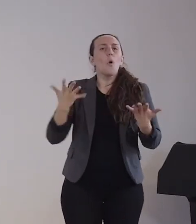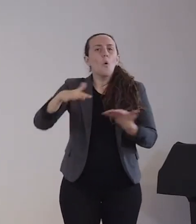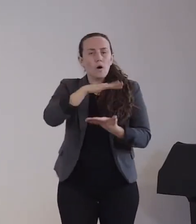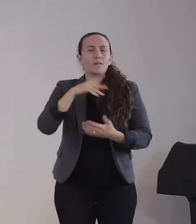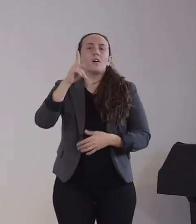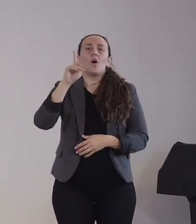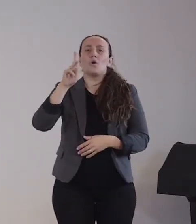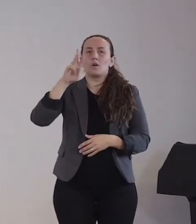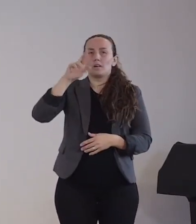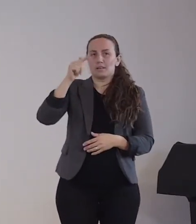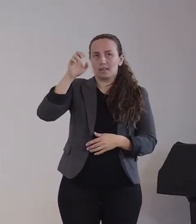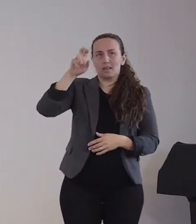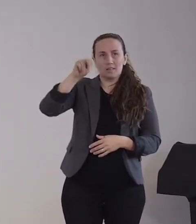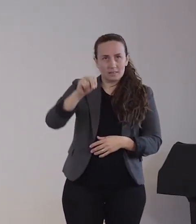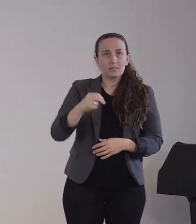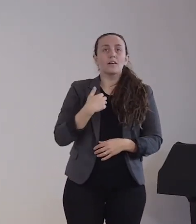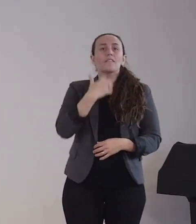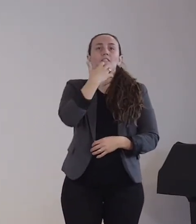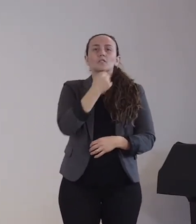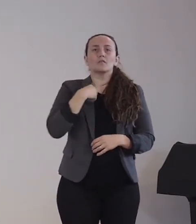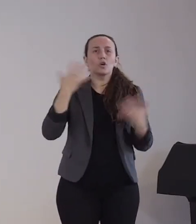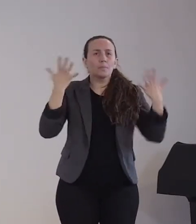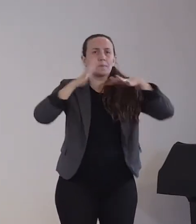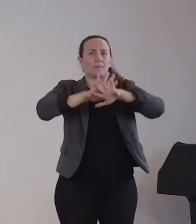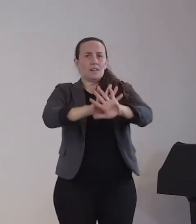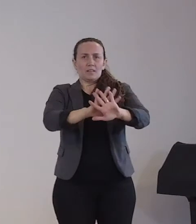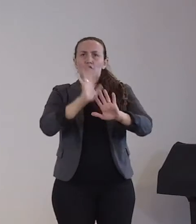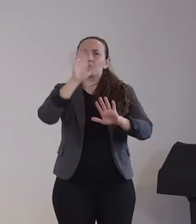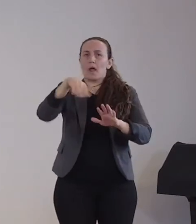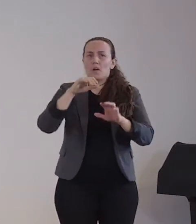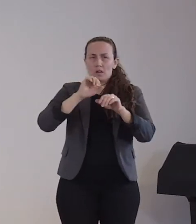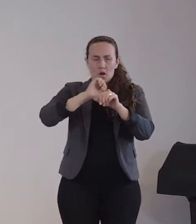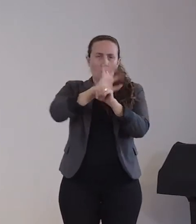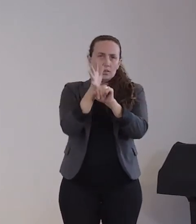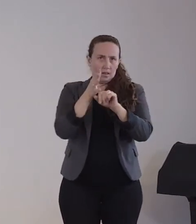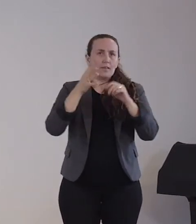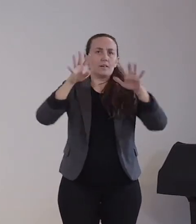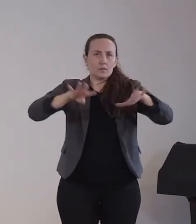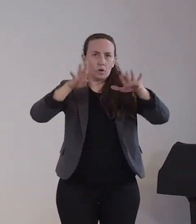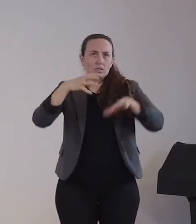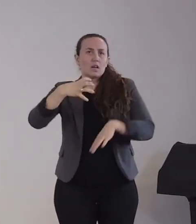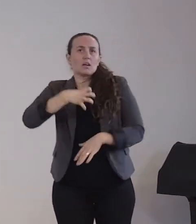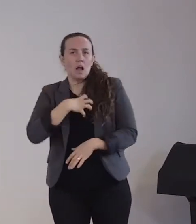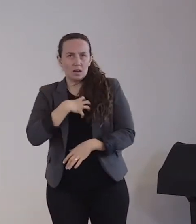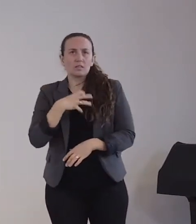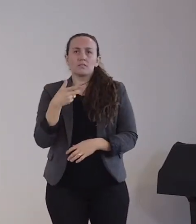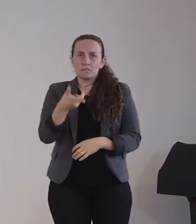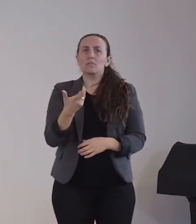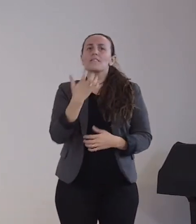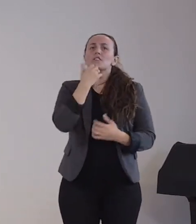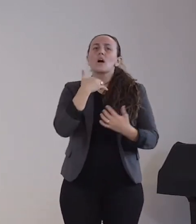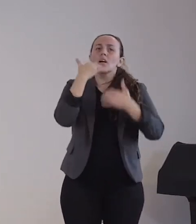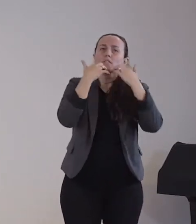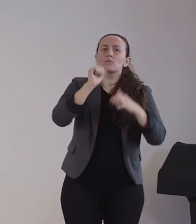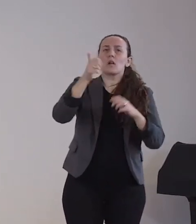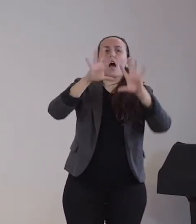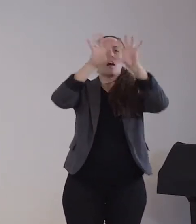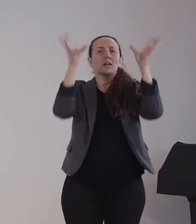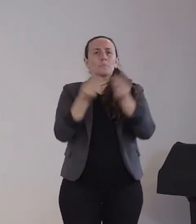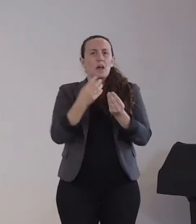-19-Erkrankung geben. Erstmal als allgemein zur Erkrankung erzählen, zur Prävention und dann natürlich vor allen Dingen auch zur